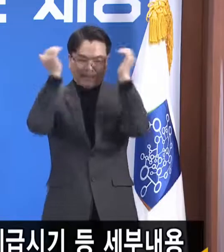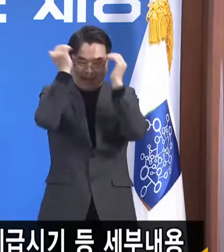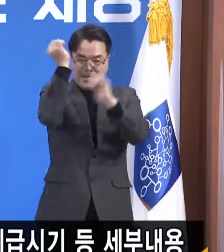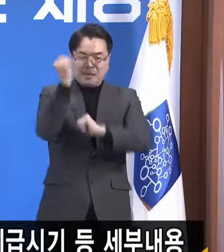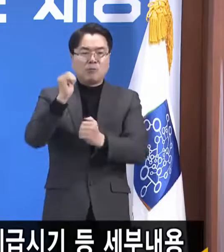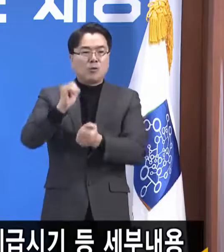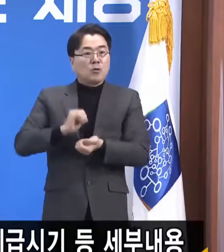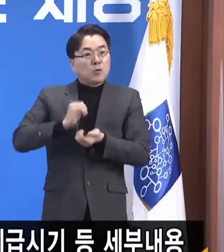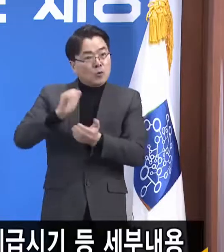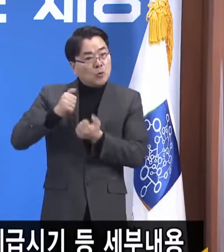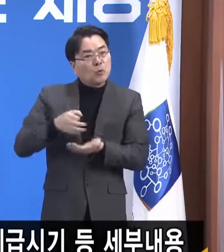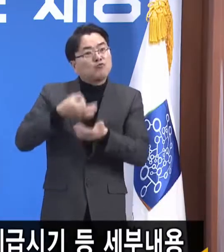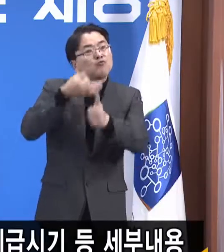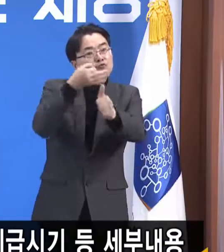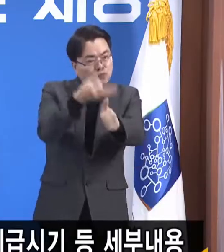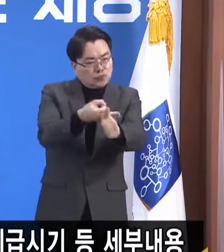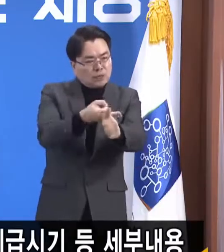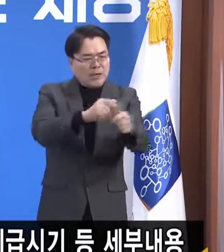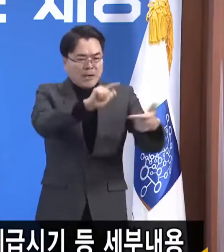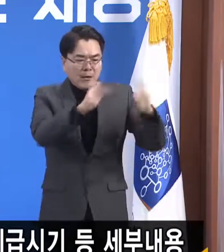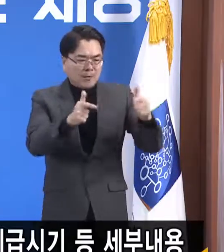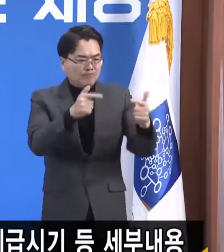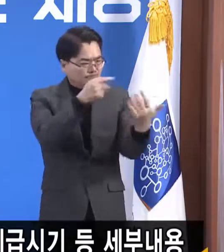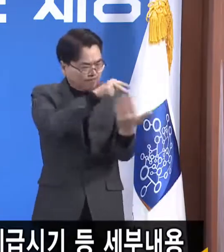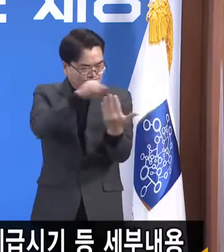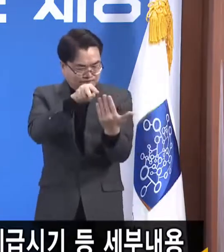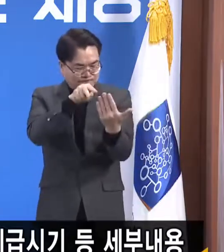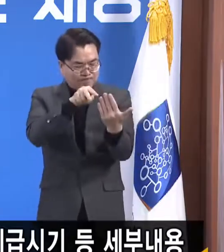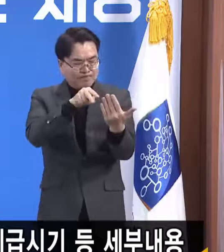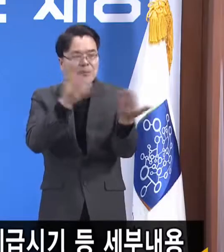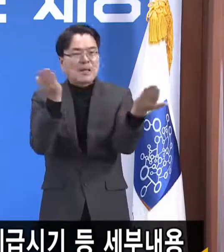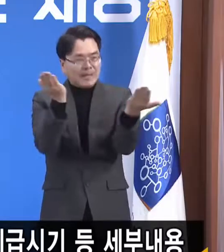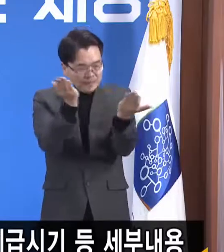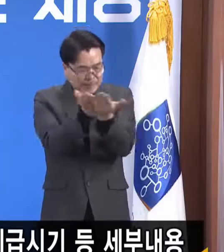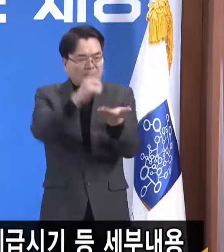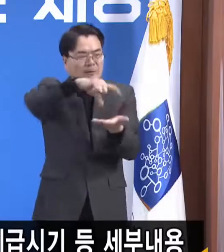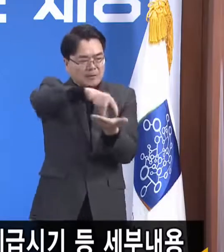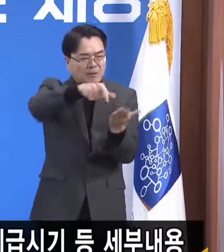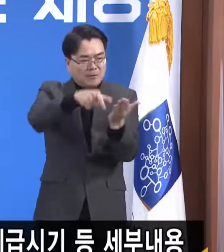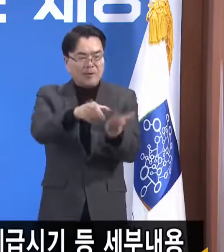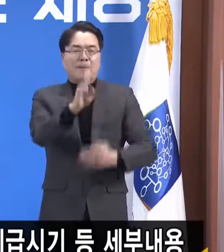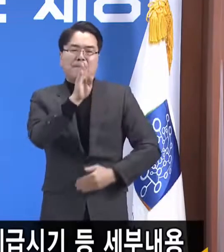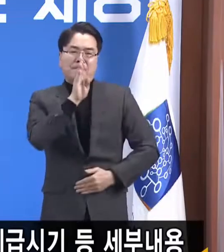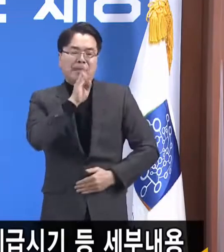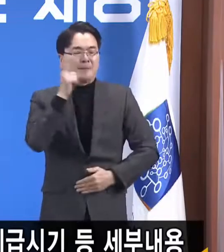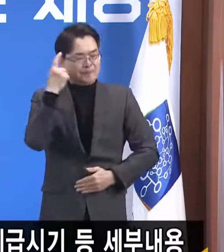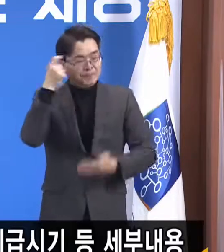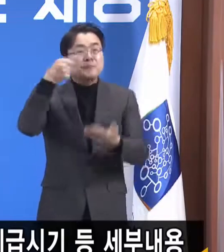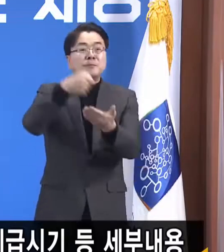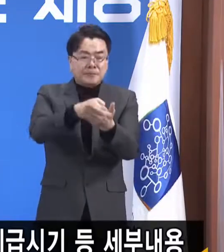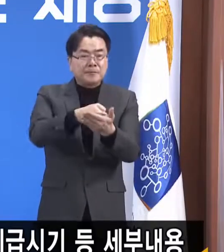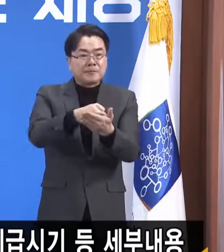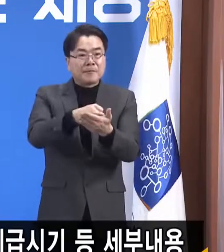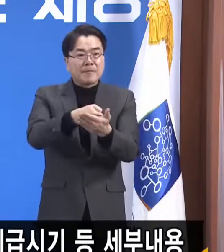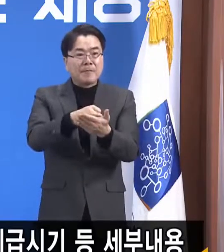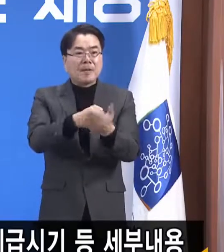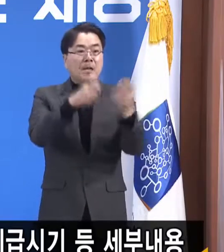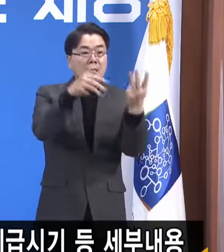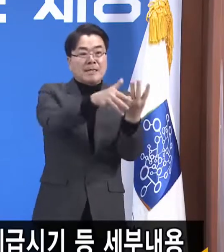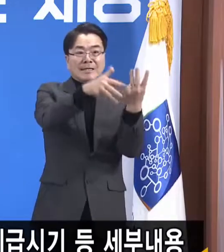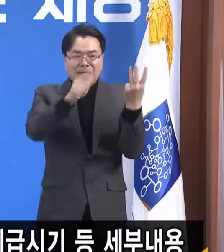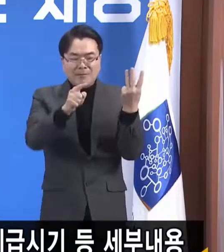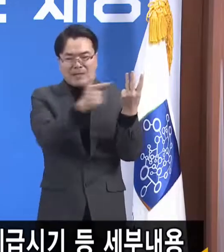여러 면에서 바람직하다는 결론에 이르렀습니다. 아직 3차 대유행이